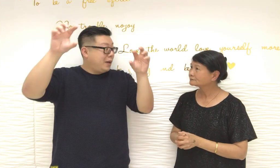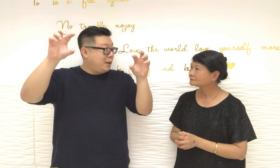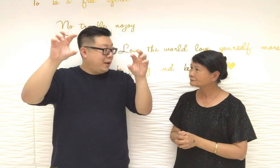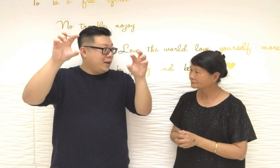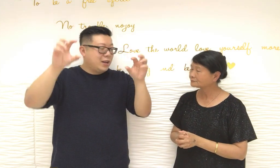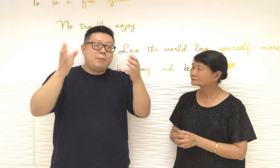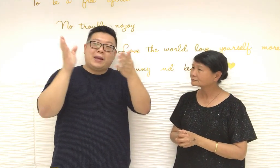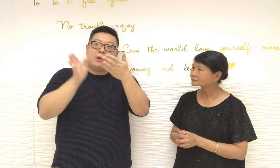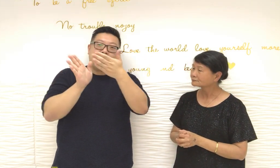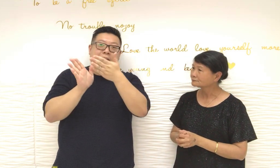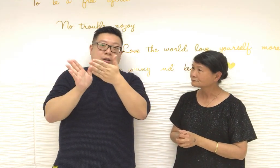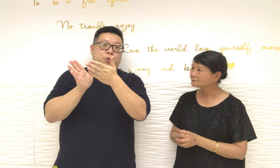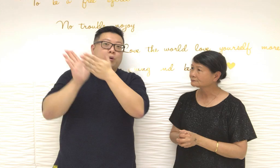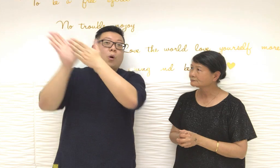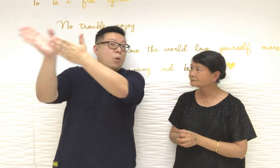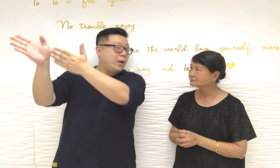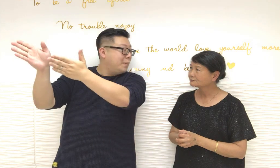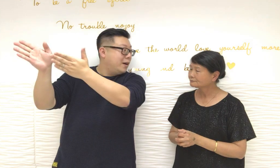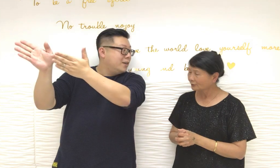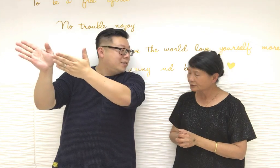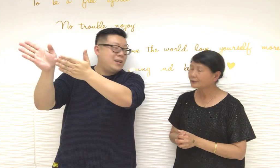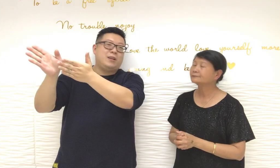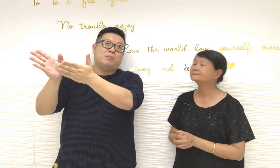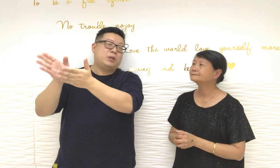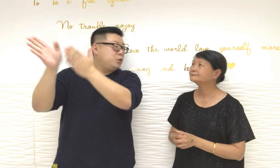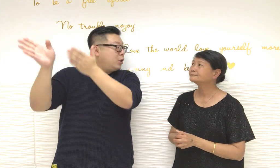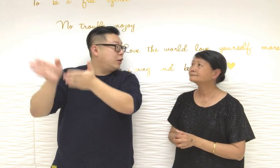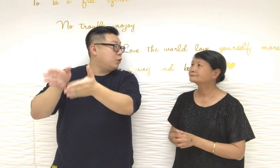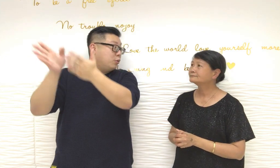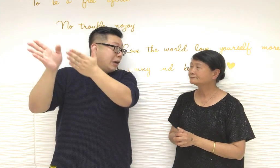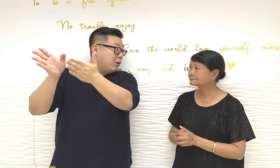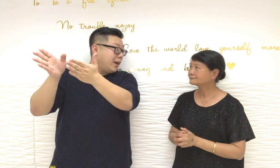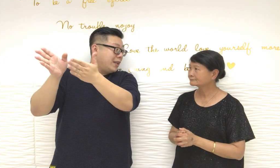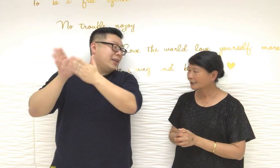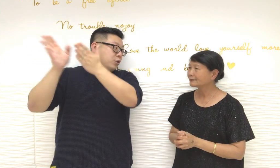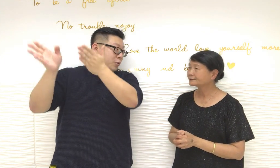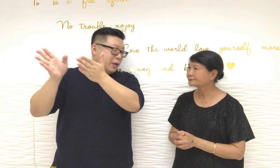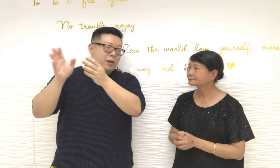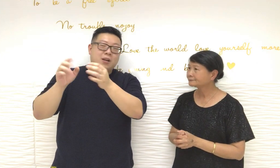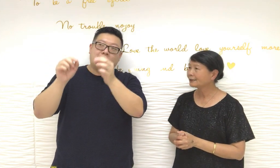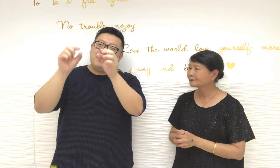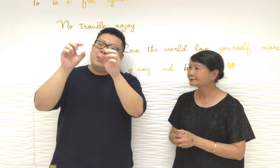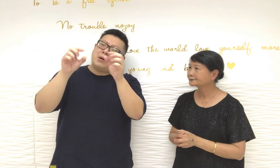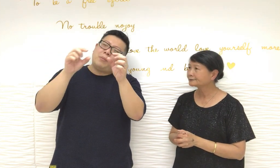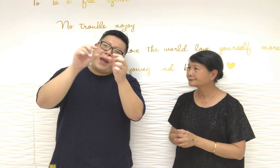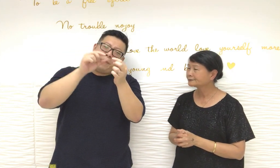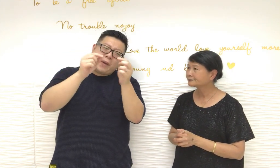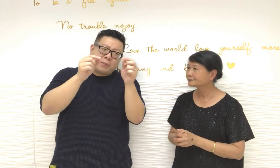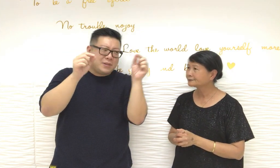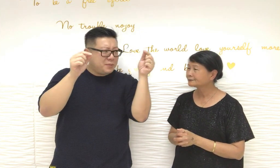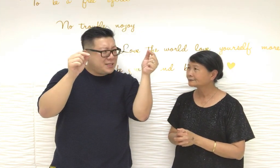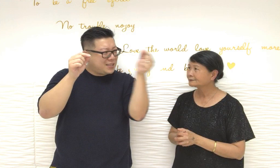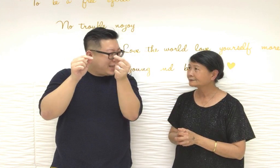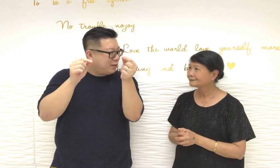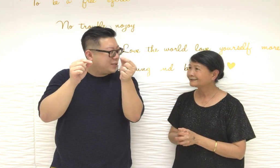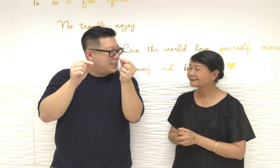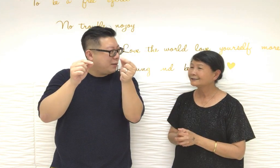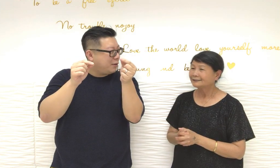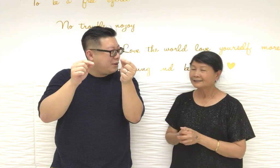皮褲一定是對外的不是對窗口是對外面那你說他的屁股怎麼放一塊錢進去那